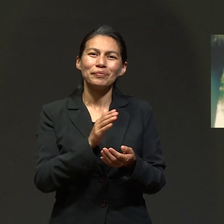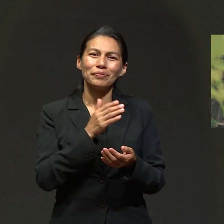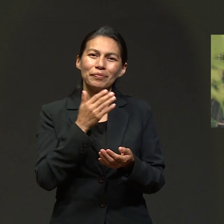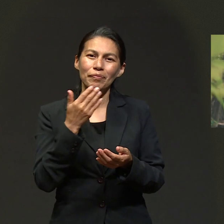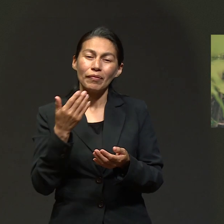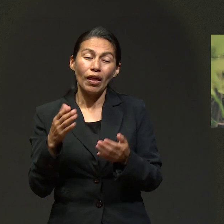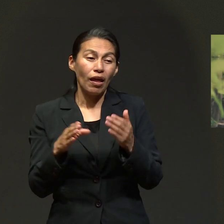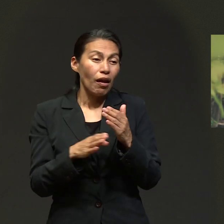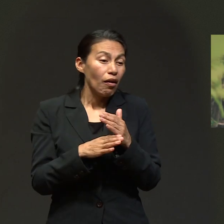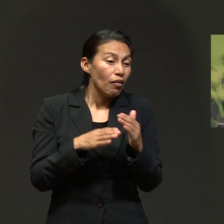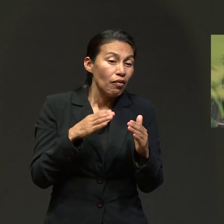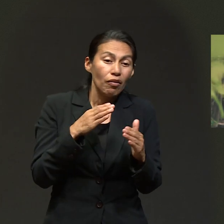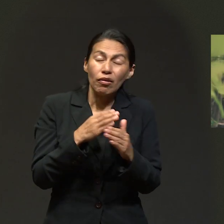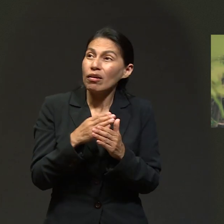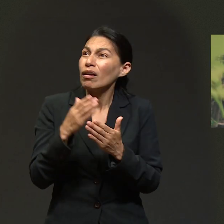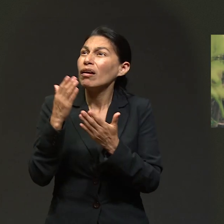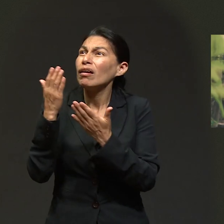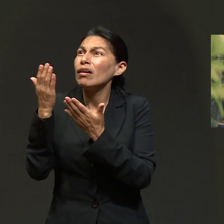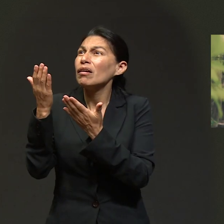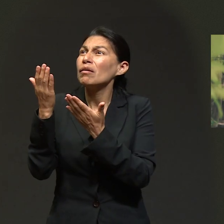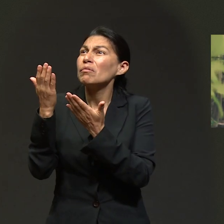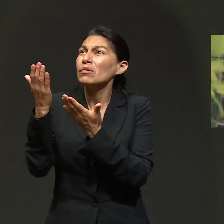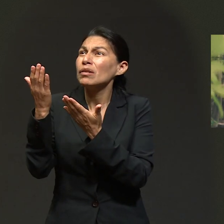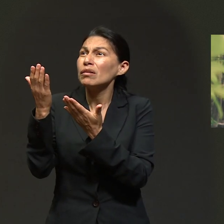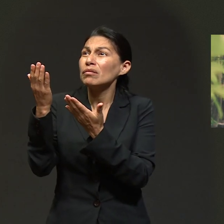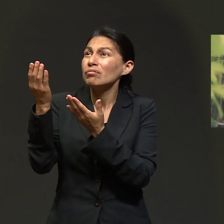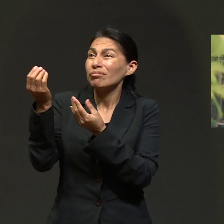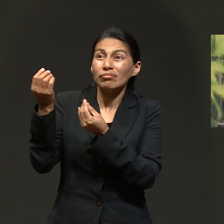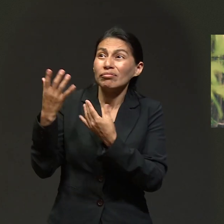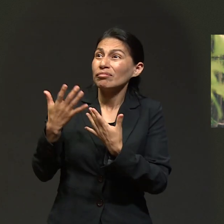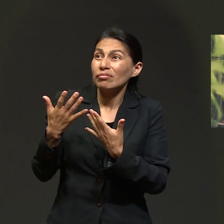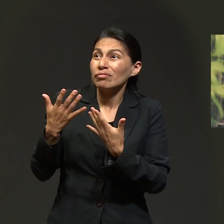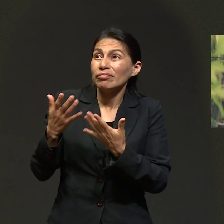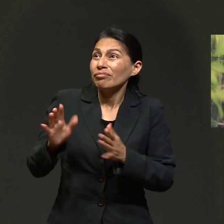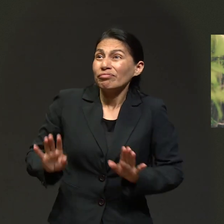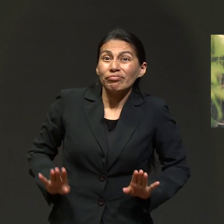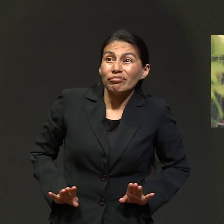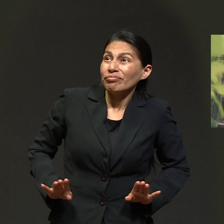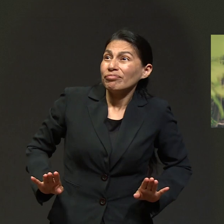Hay cosas que tú no has de darme,